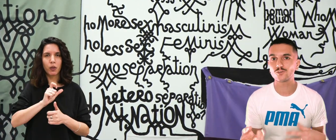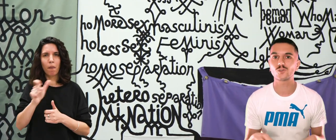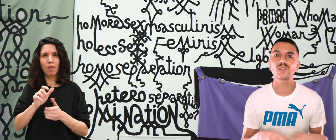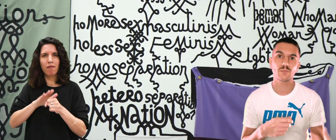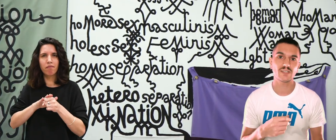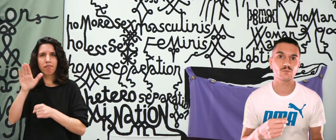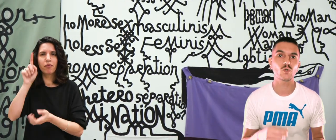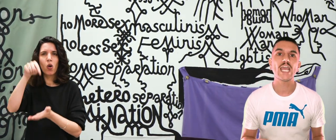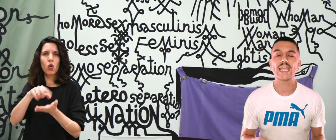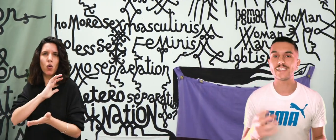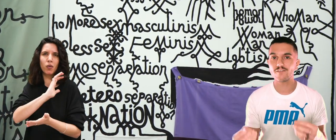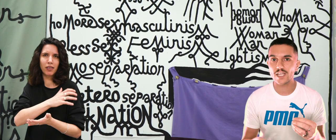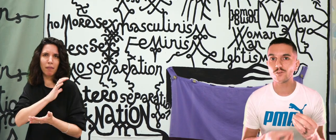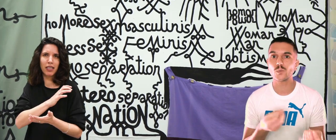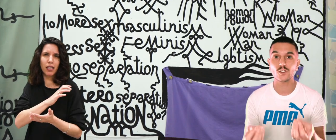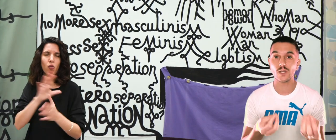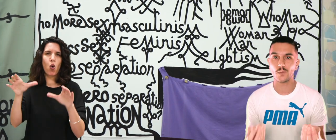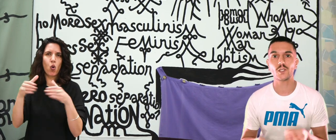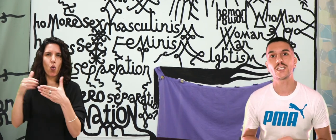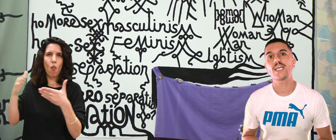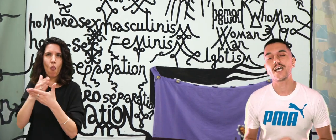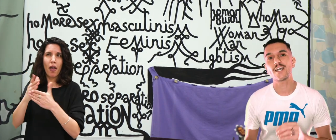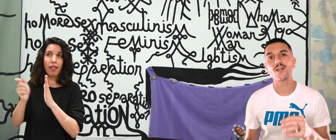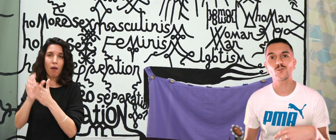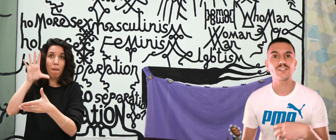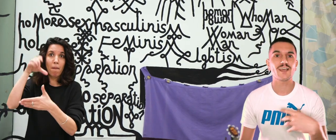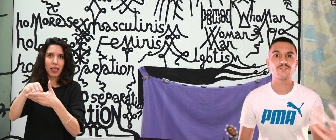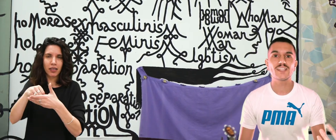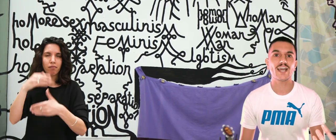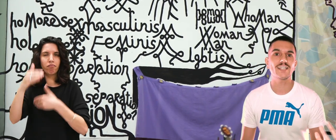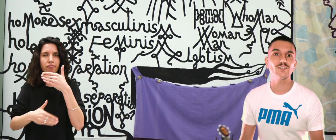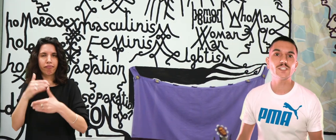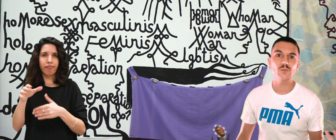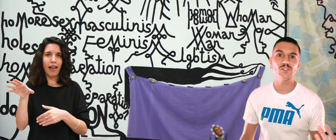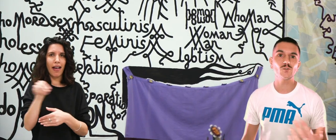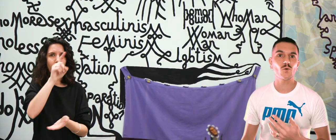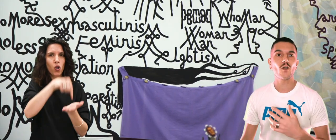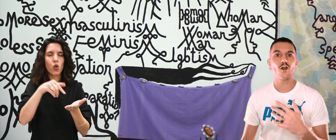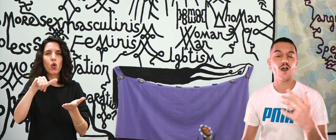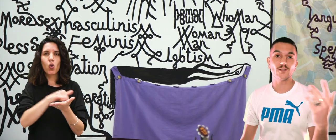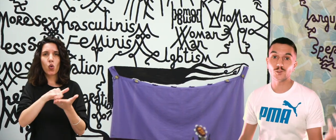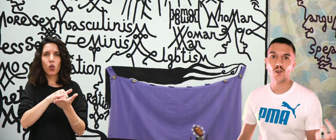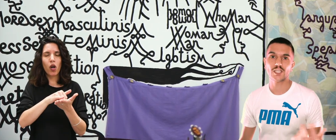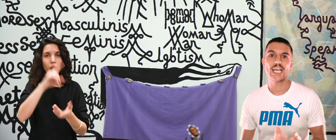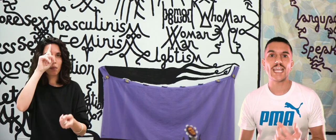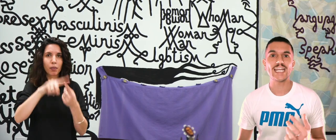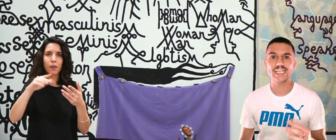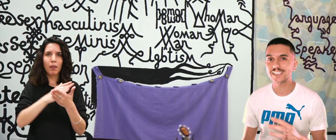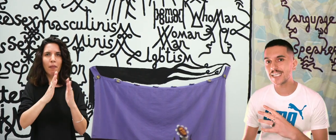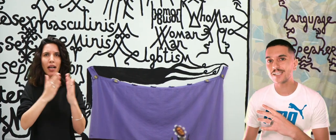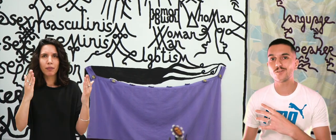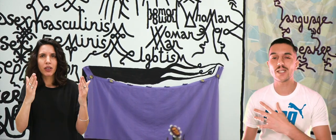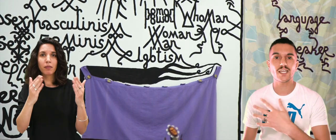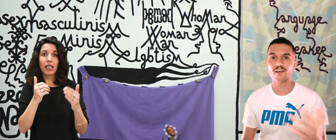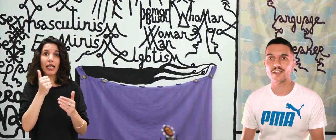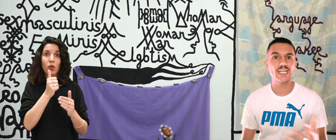Leningrad, aujourd'hui Saint-Pétersbourg, et les avant-gardes de poètes de l'époque. Il a ensuite été invité à réaliser une exposition à New York et il est